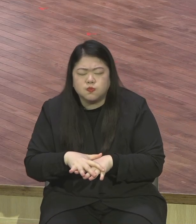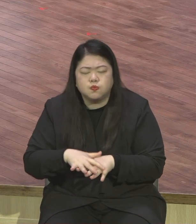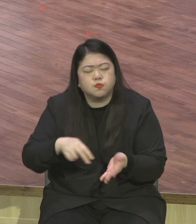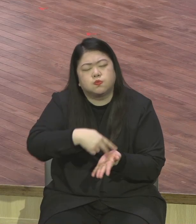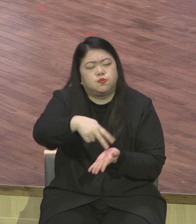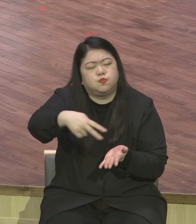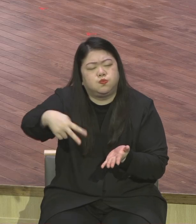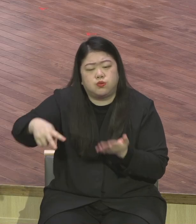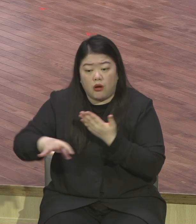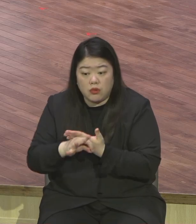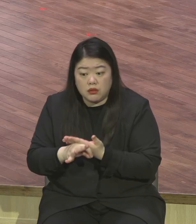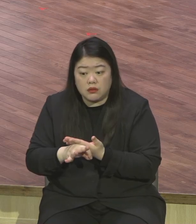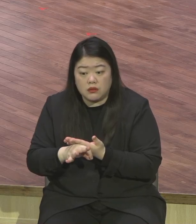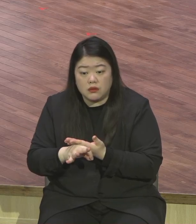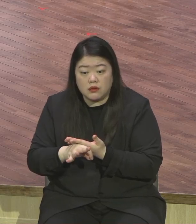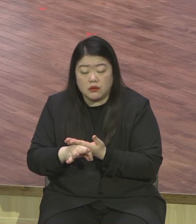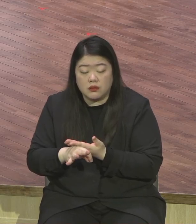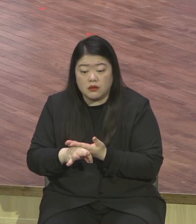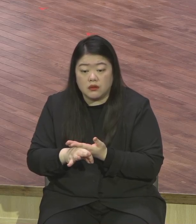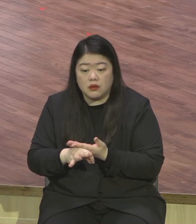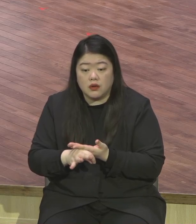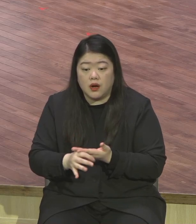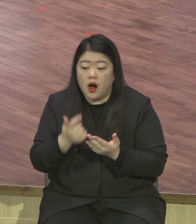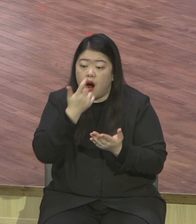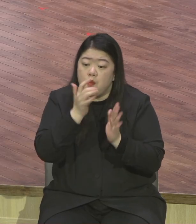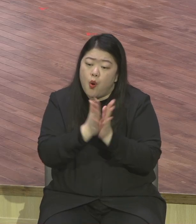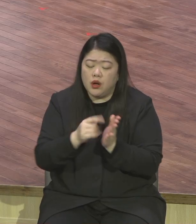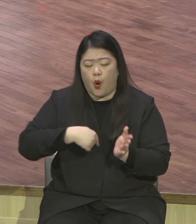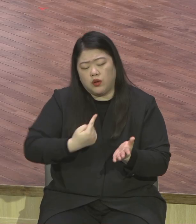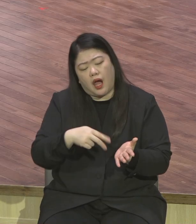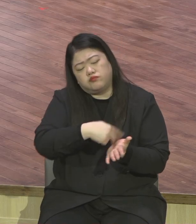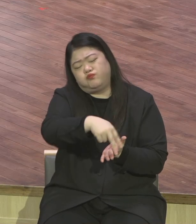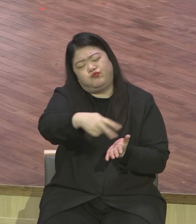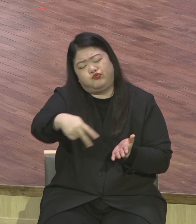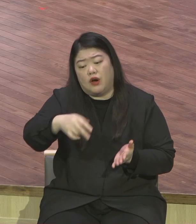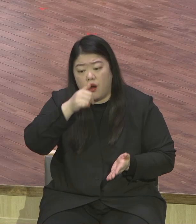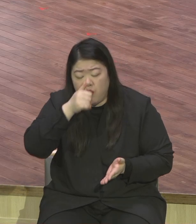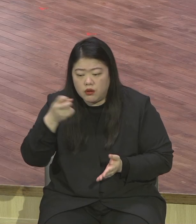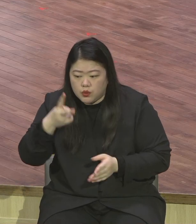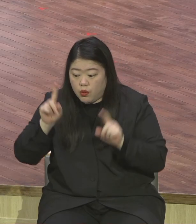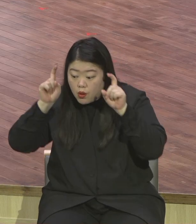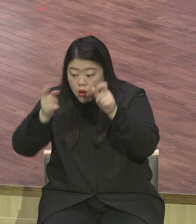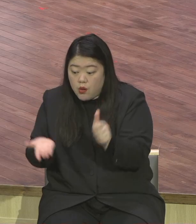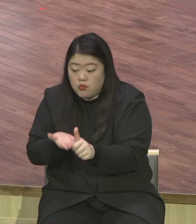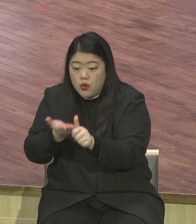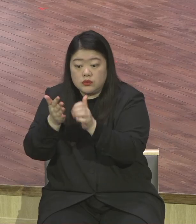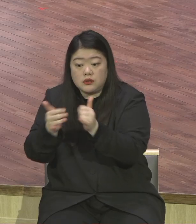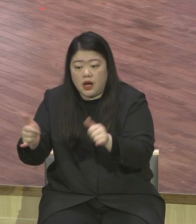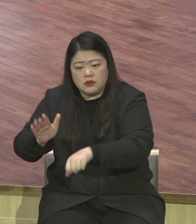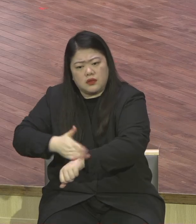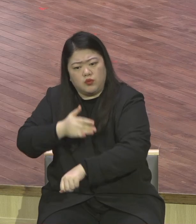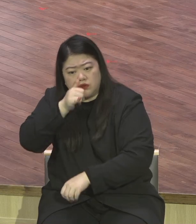마찬가지로 인간이 하나님을 떠나 죄와 저주 가운데 사단 종돌을 하면서 멸망길을 가게 된 것이 뭐예요